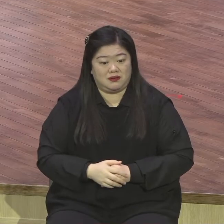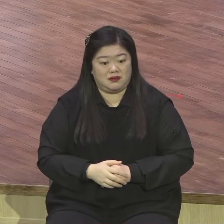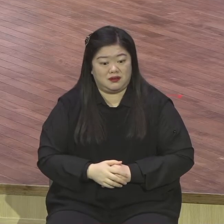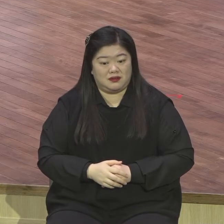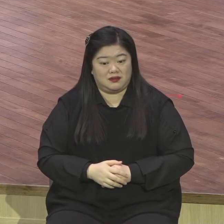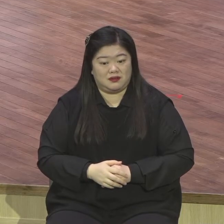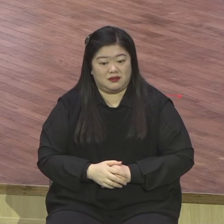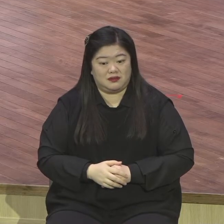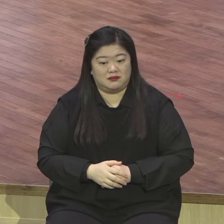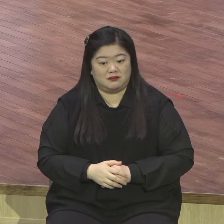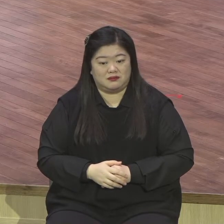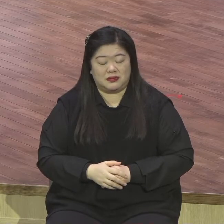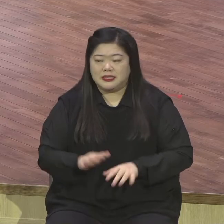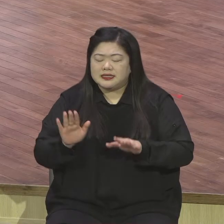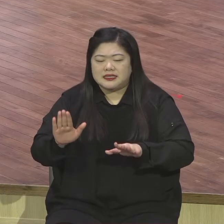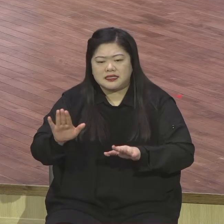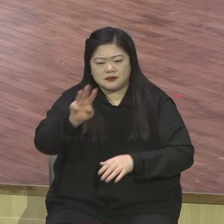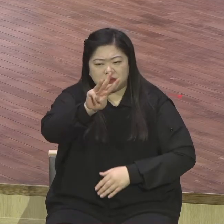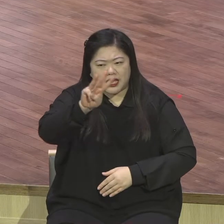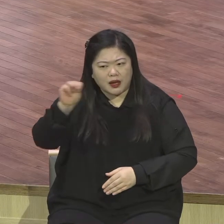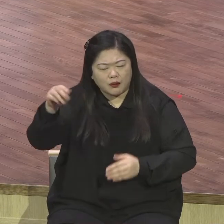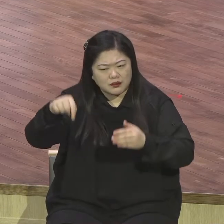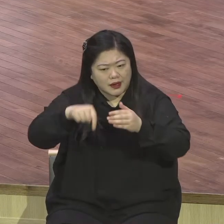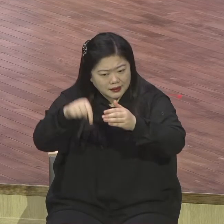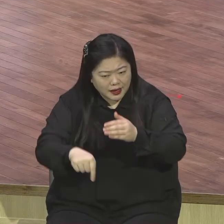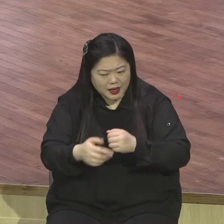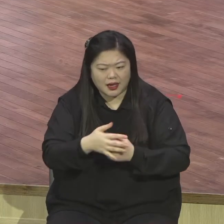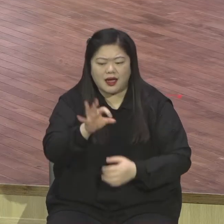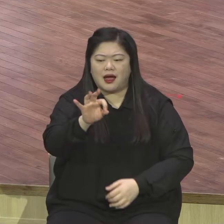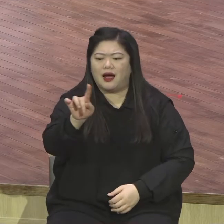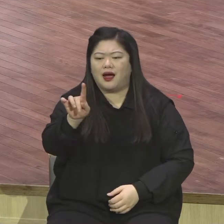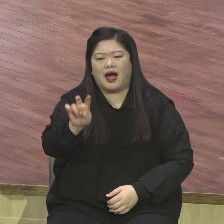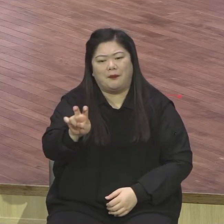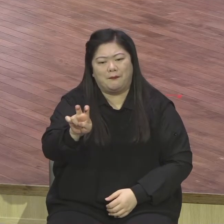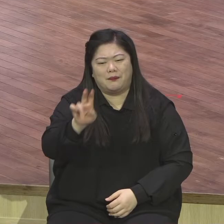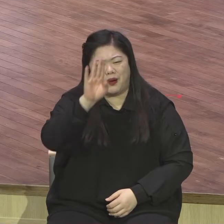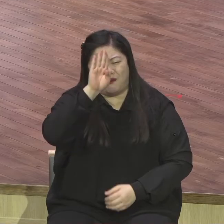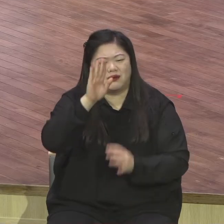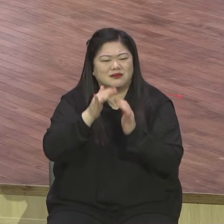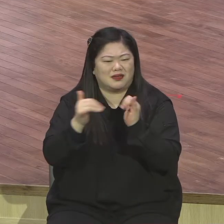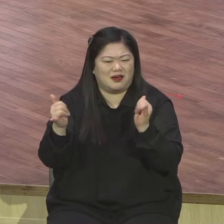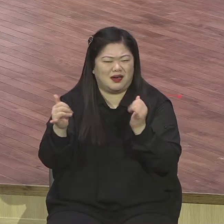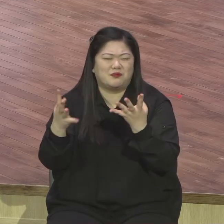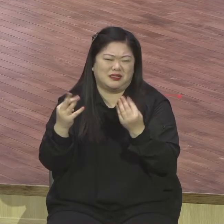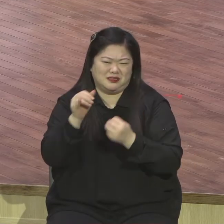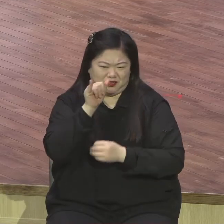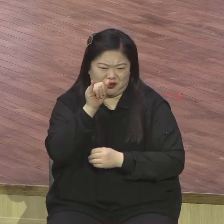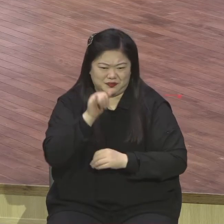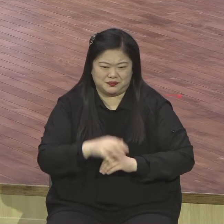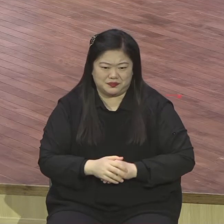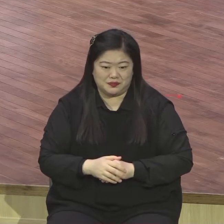암환자들이 있습니다 암환자들이 많아 교인이 많다 보니까 환자들도 많아